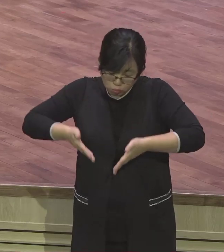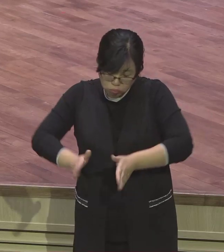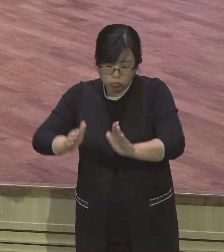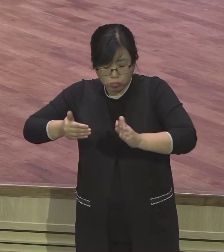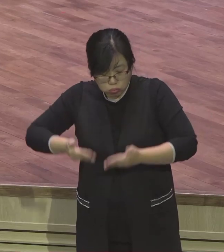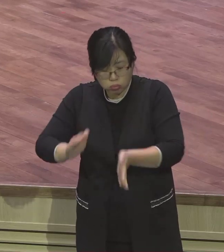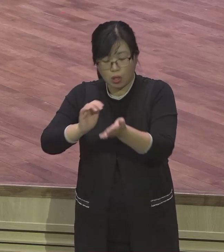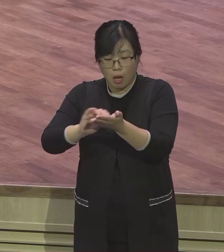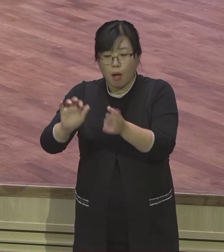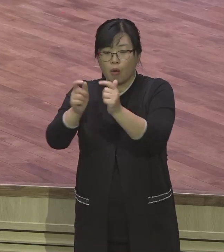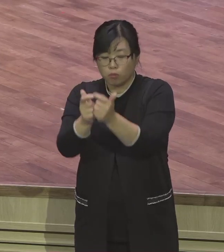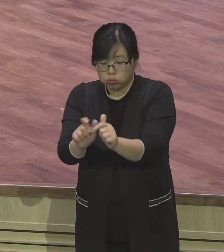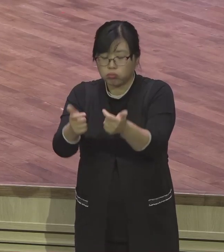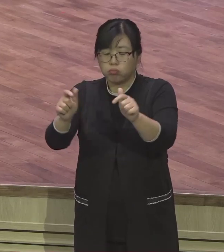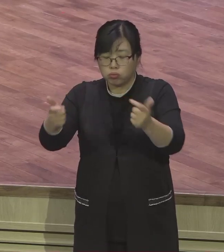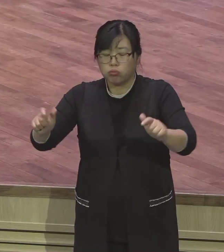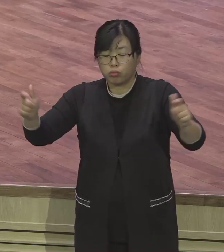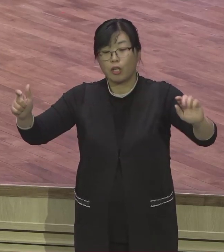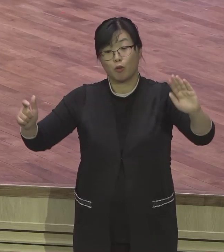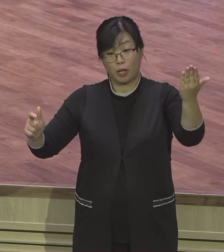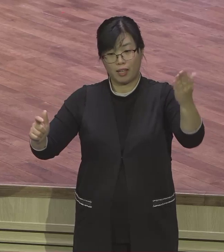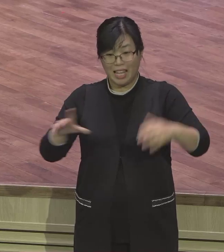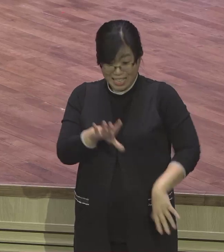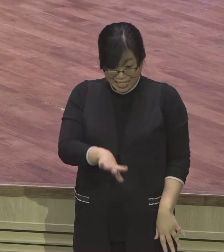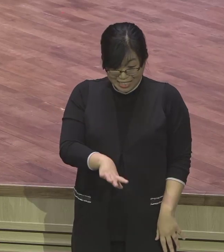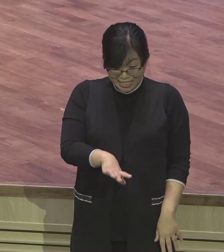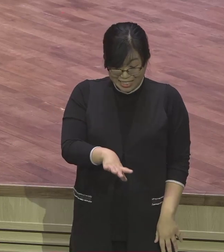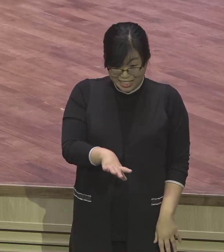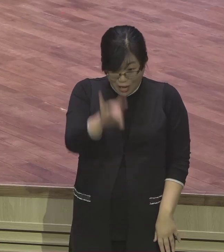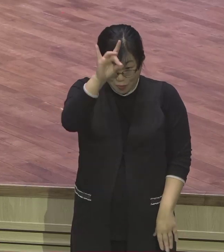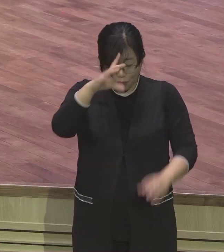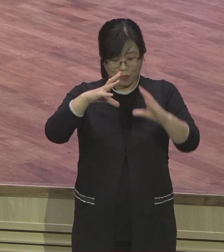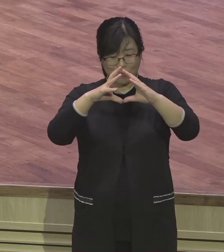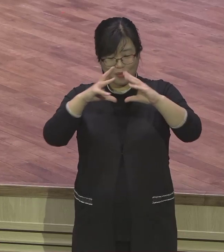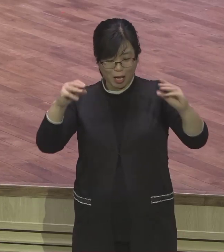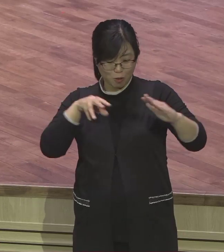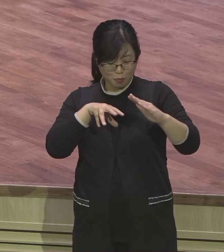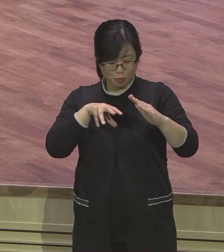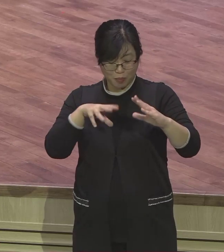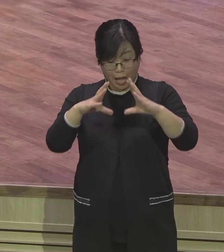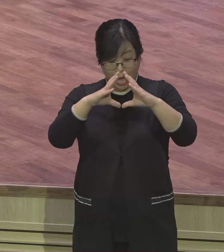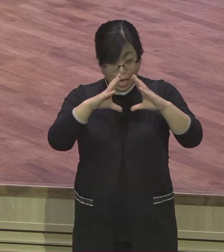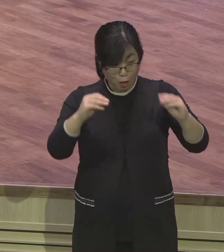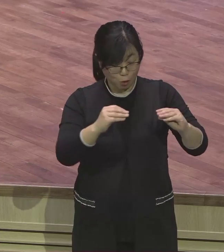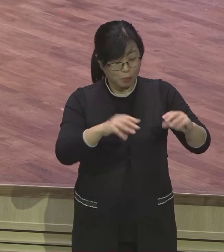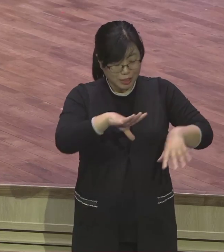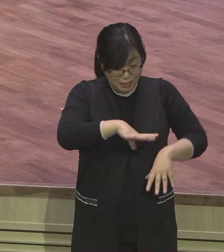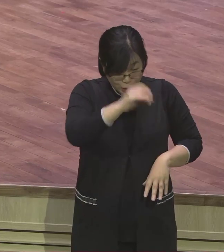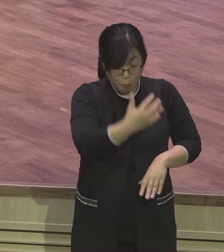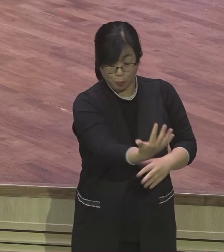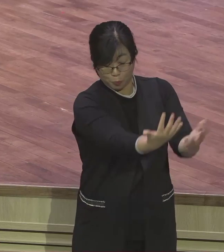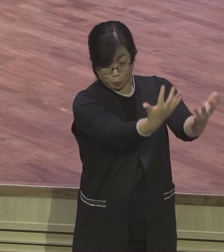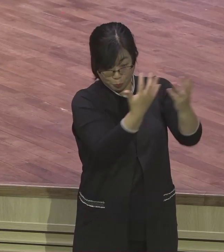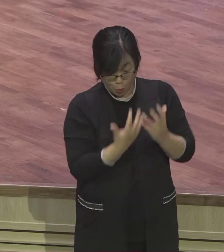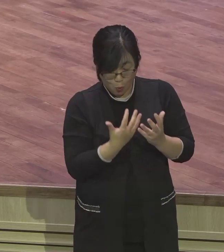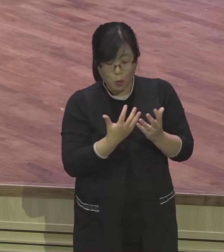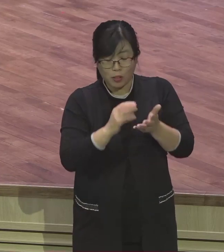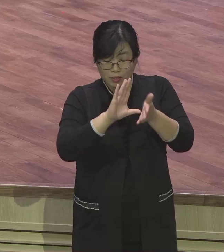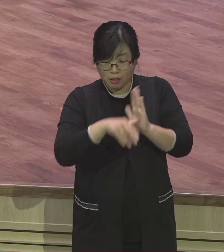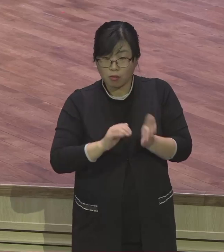처음에는 70명이었어요. 야굽이 가족대로 올 때가 70명이었는데 야굽 일가가 주력기 12장 37절에